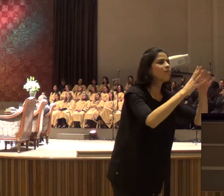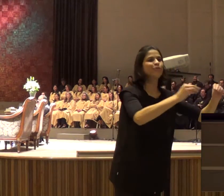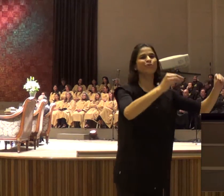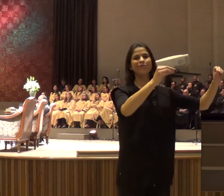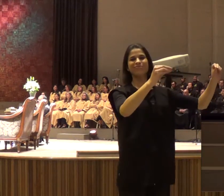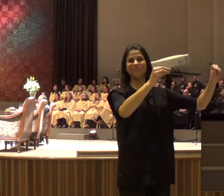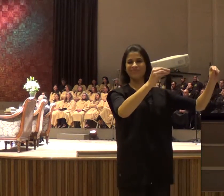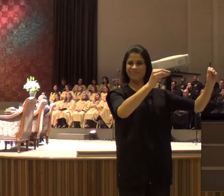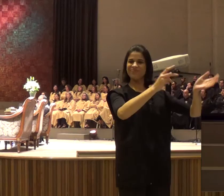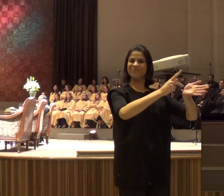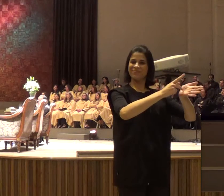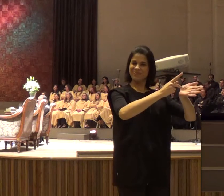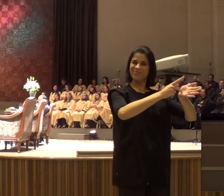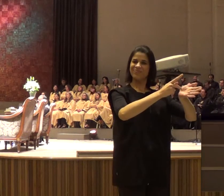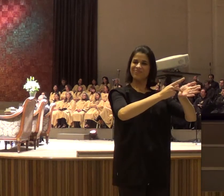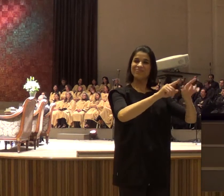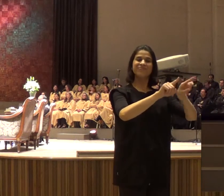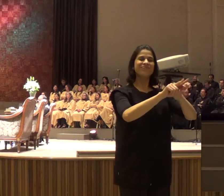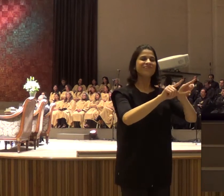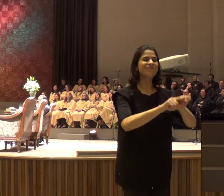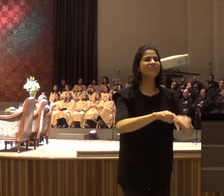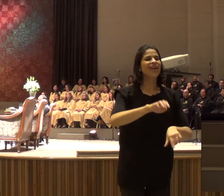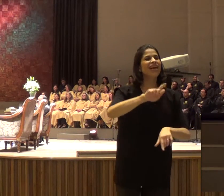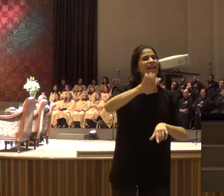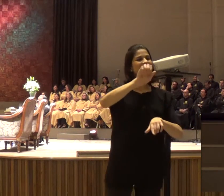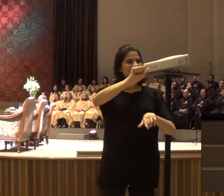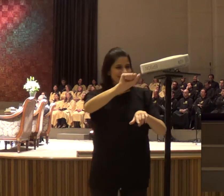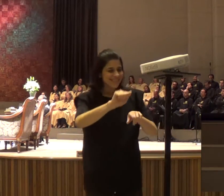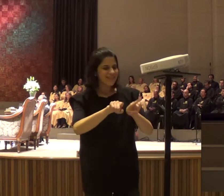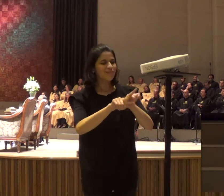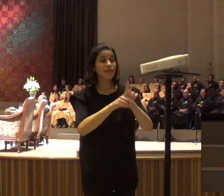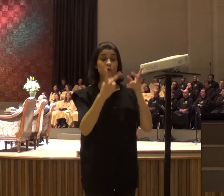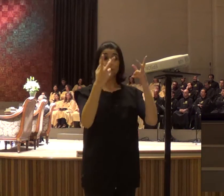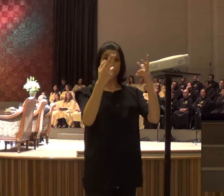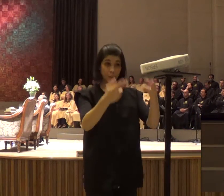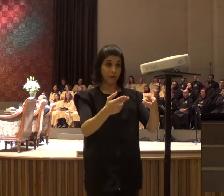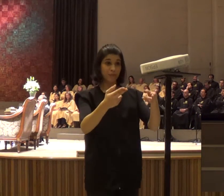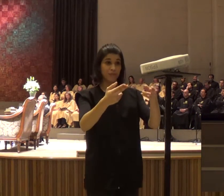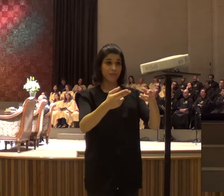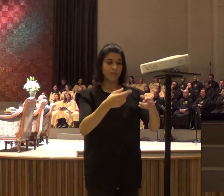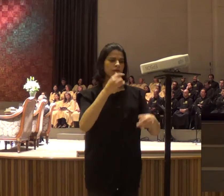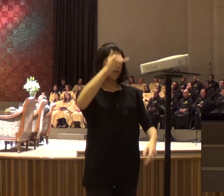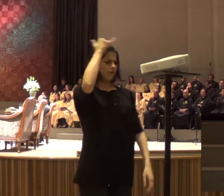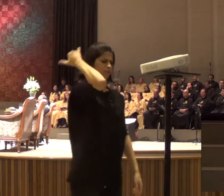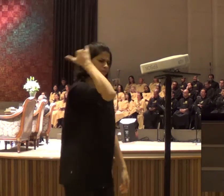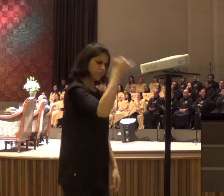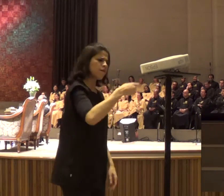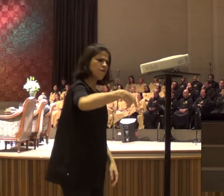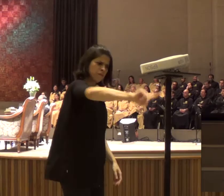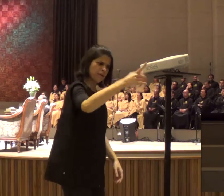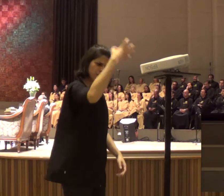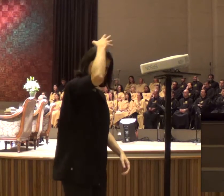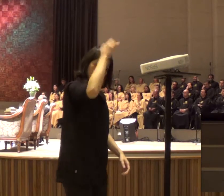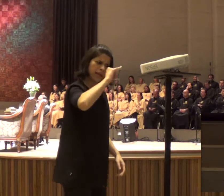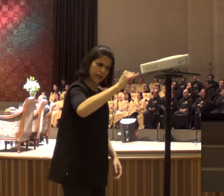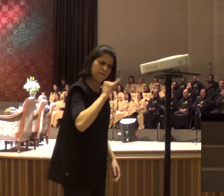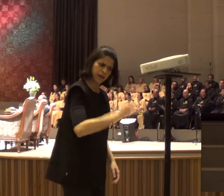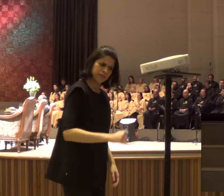e ele foi dar aquela mensagem, que Deus havia dado para ele, e esse era o falar do Espírito Santo, na sua alma, a